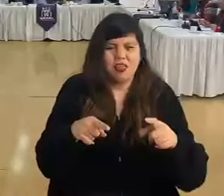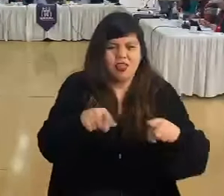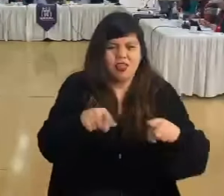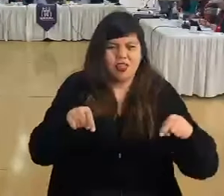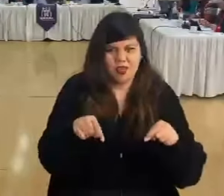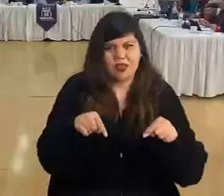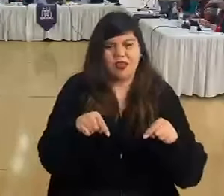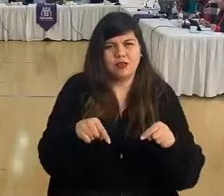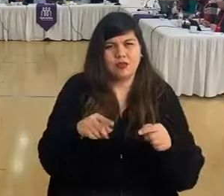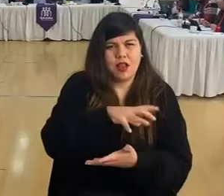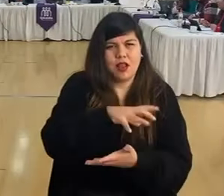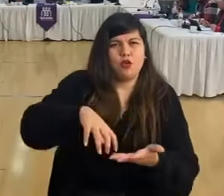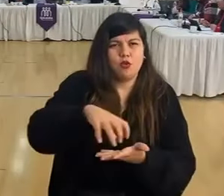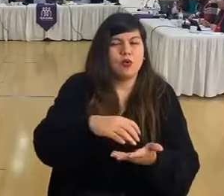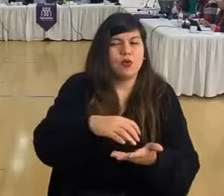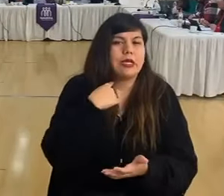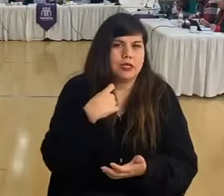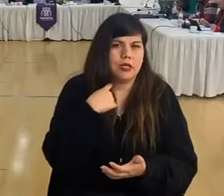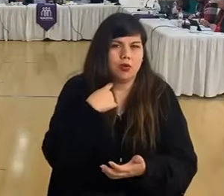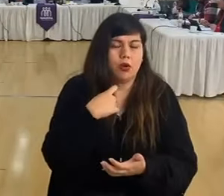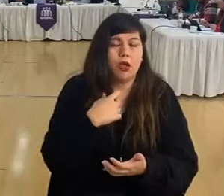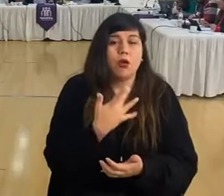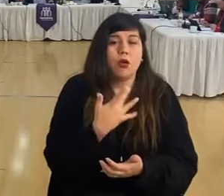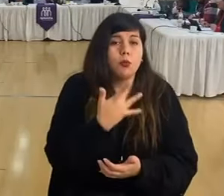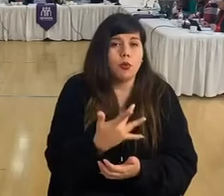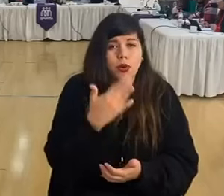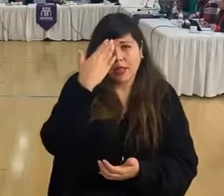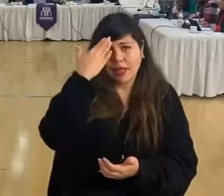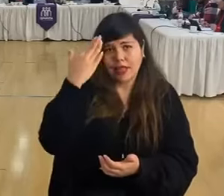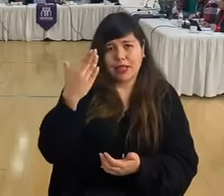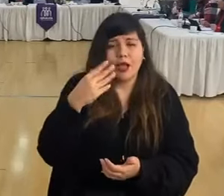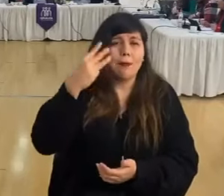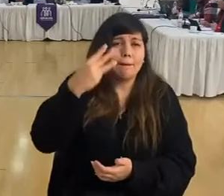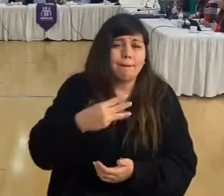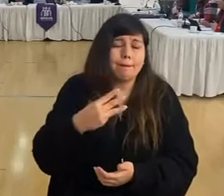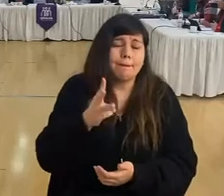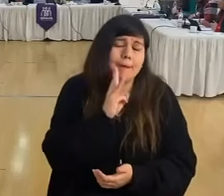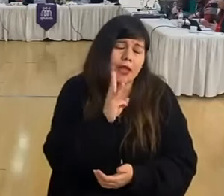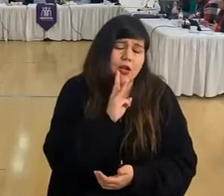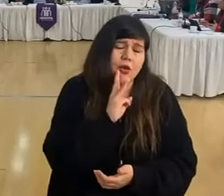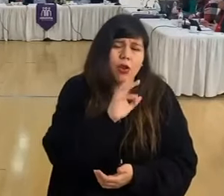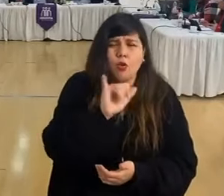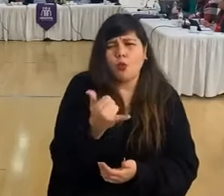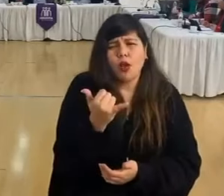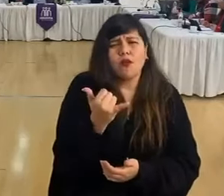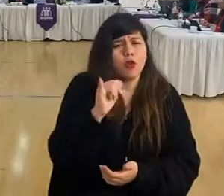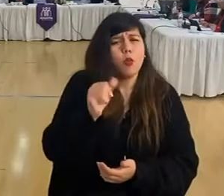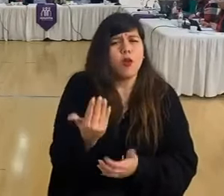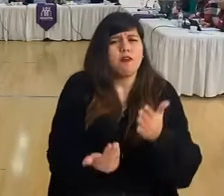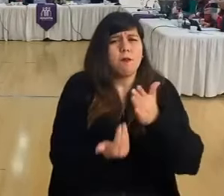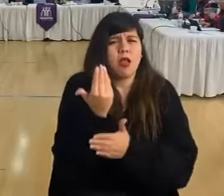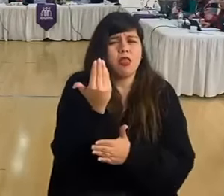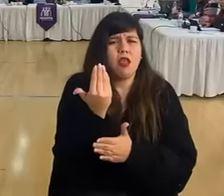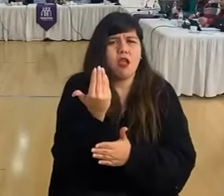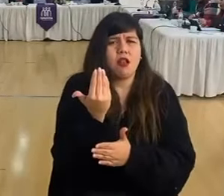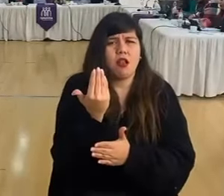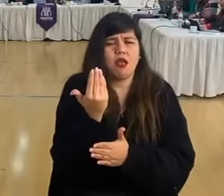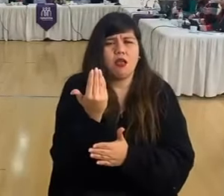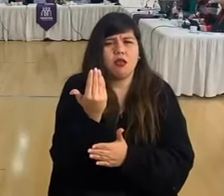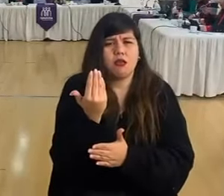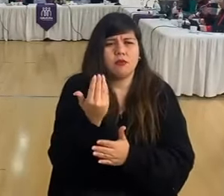comuna. Porque el día miércoles o jueves en la mañana sufrió